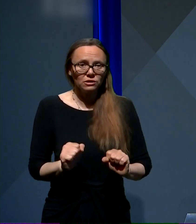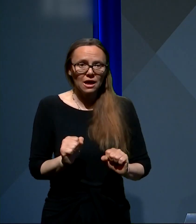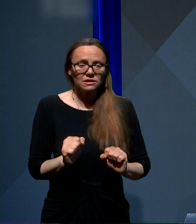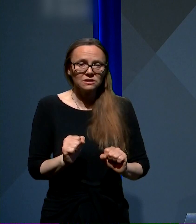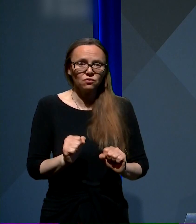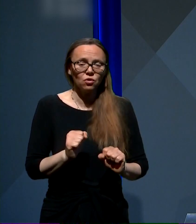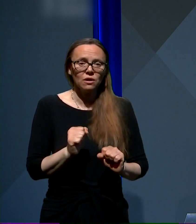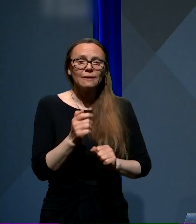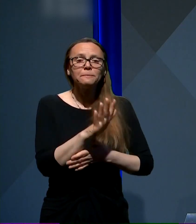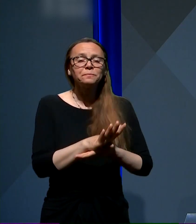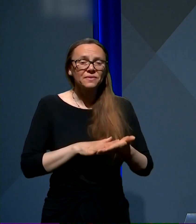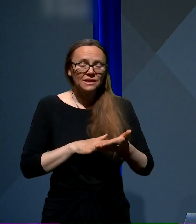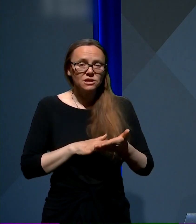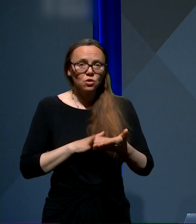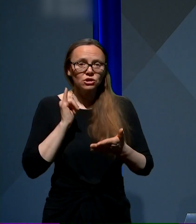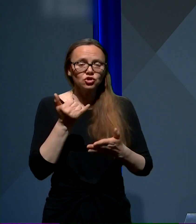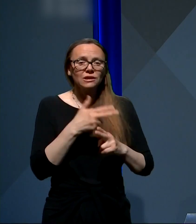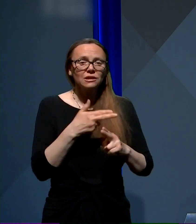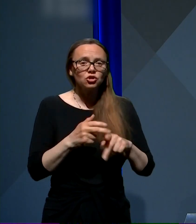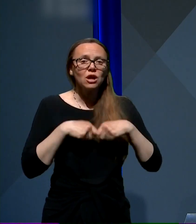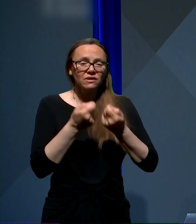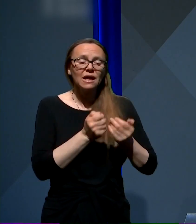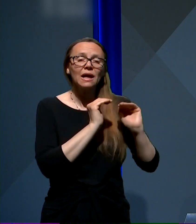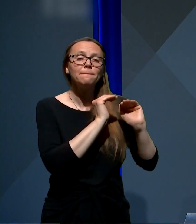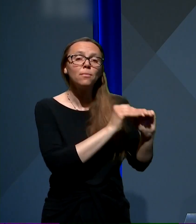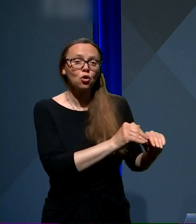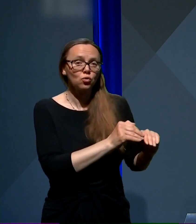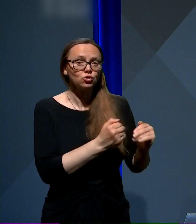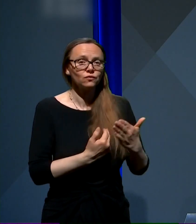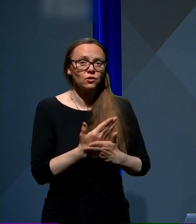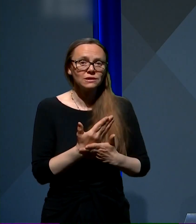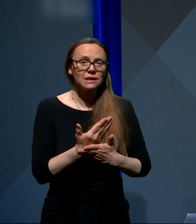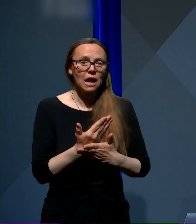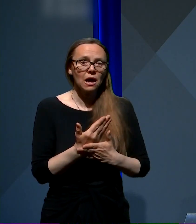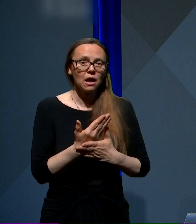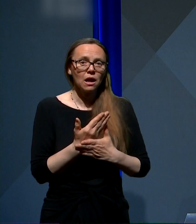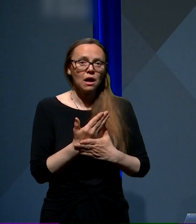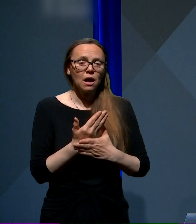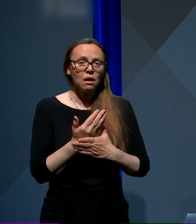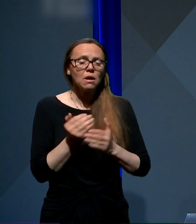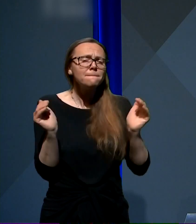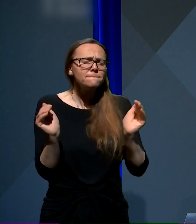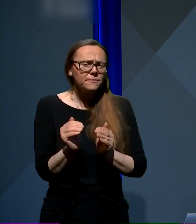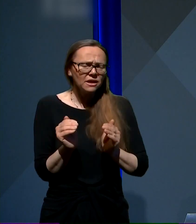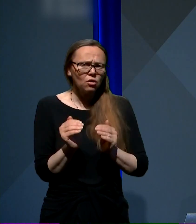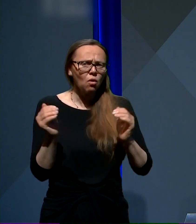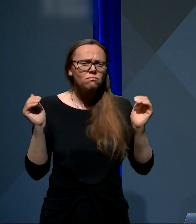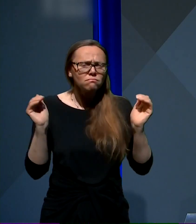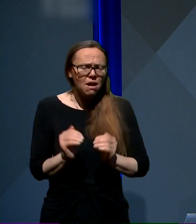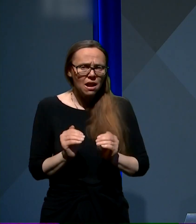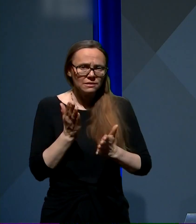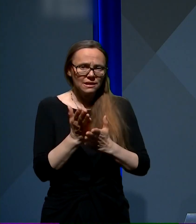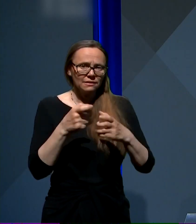Izhodišče je, da država daje poroštvo za mikro, mala in sredna podjetja v višini